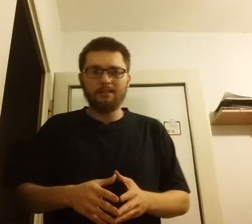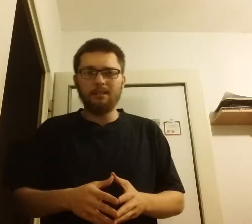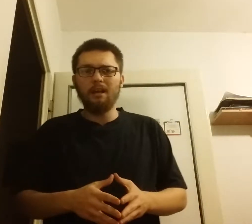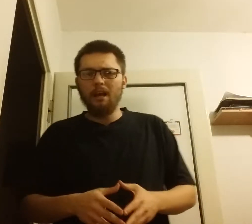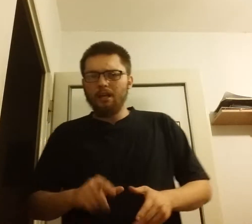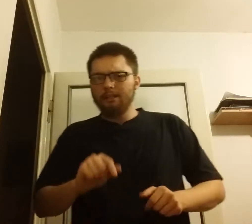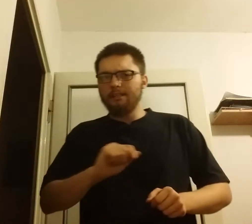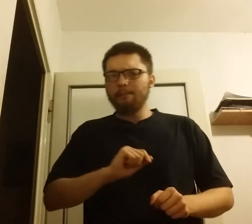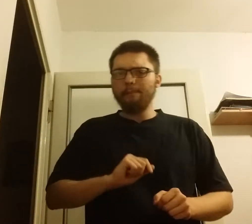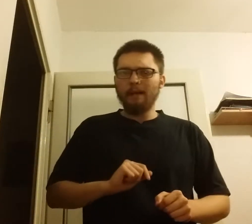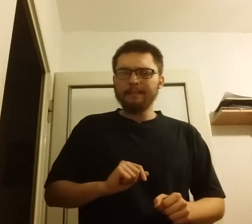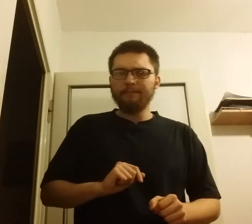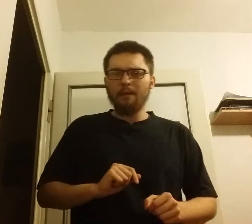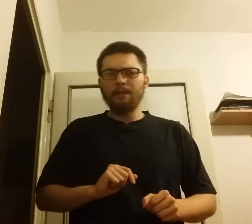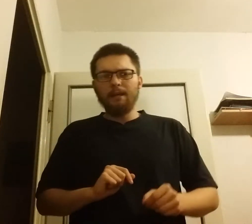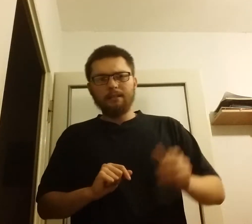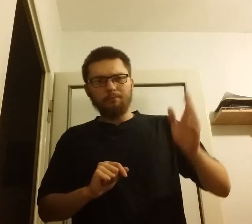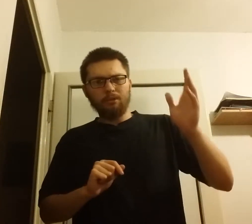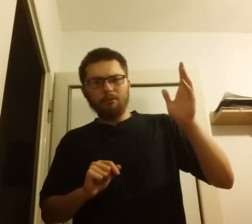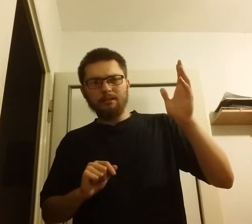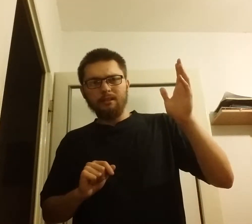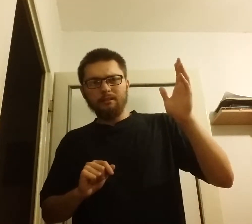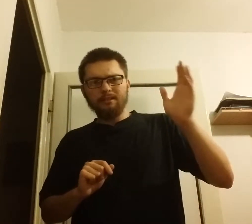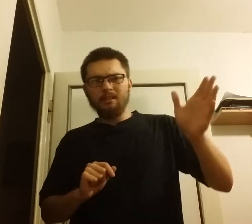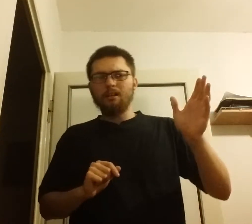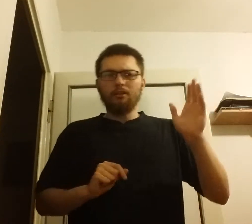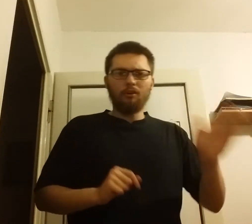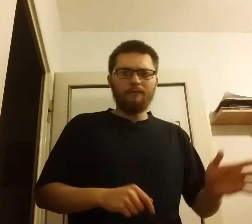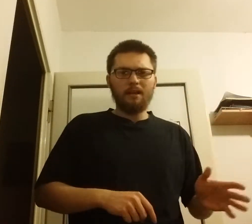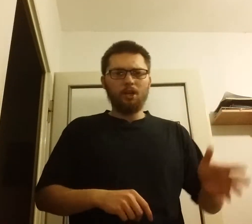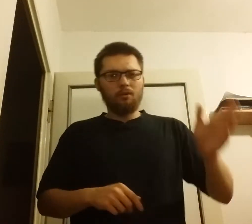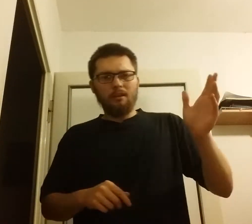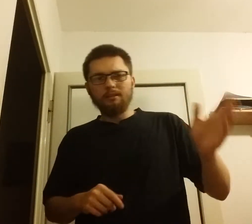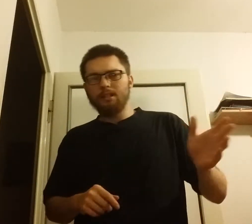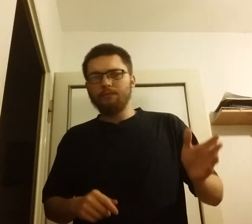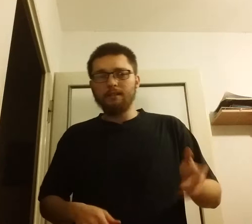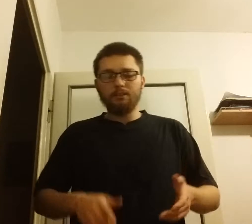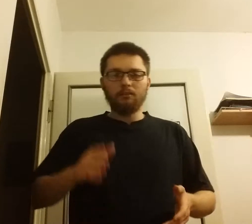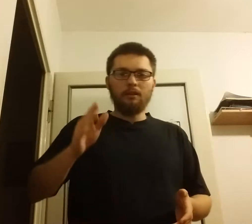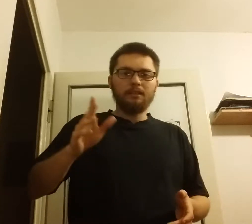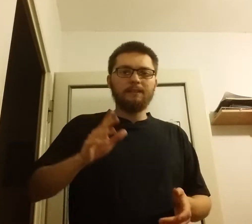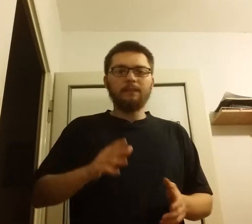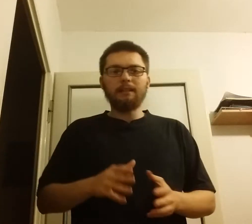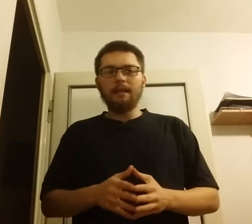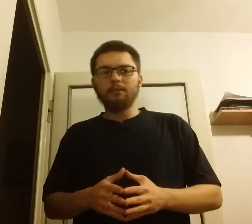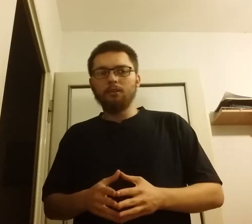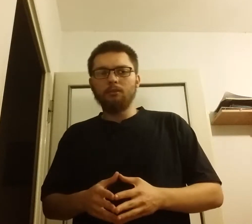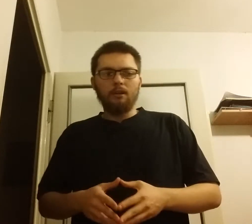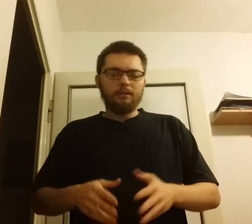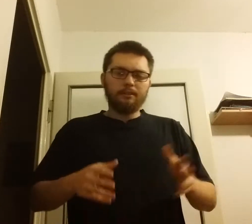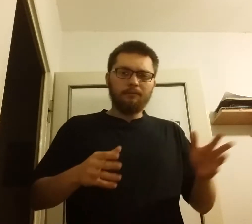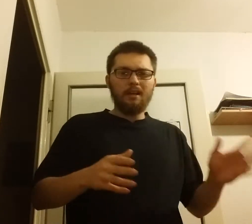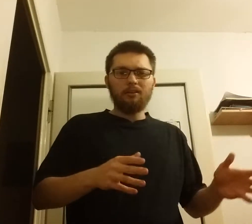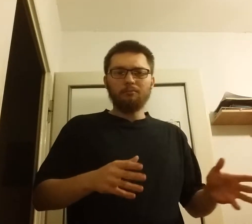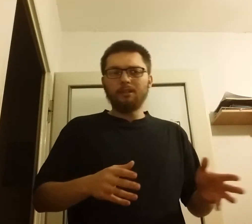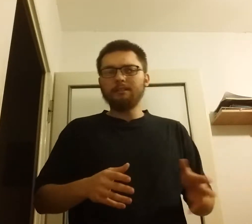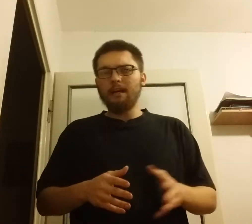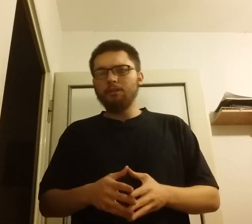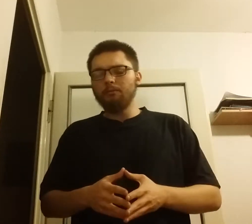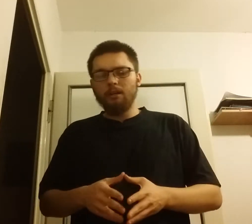z innymi państwami, na przykład z Norwegią, ze Szwecją, z Finlandią, z Wielką Brytanią,